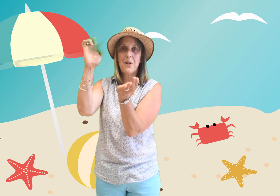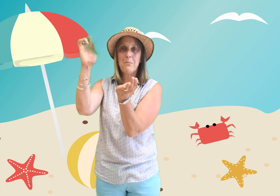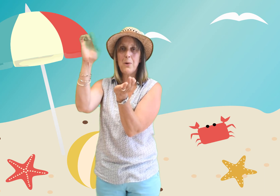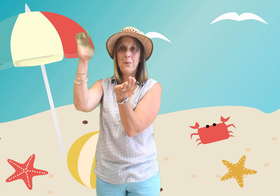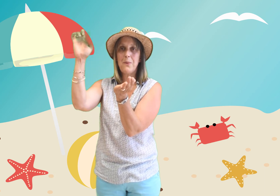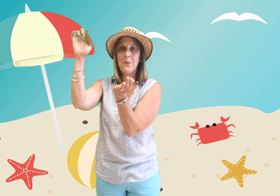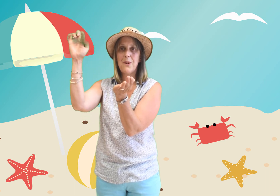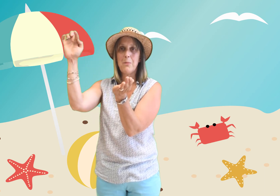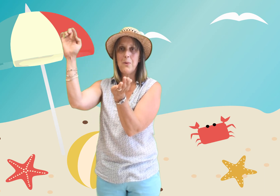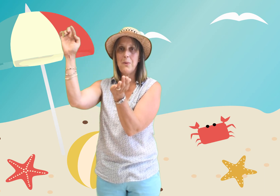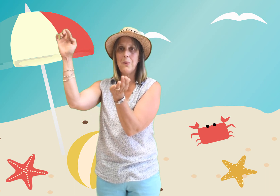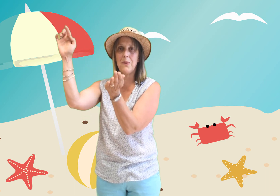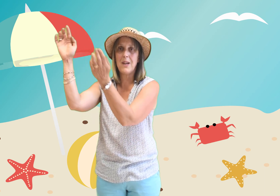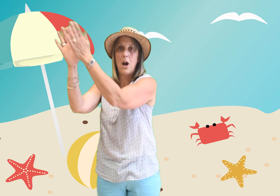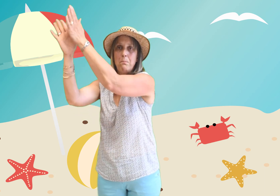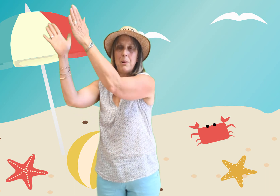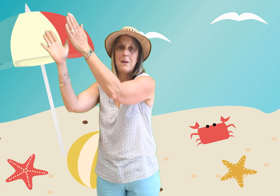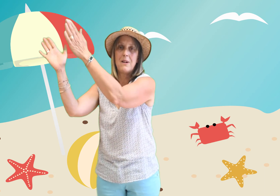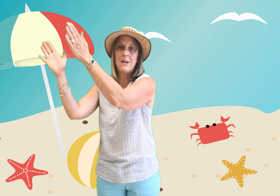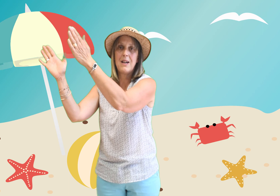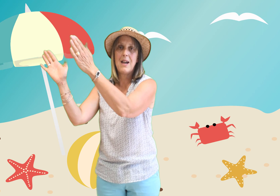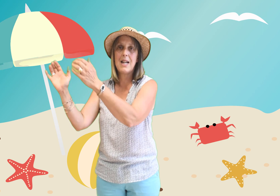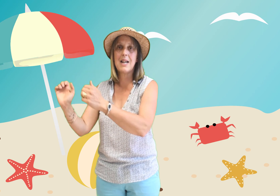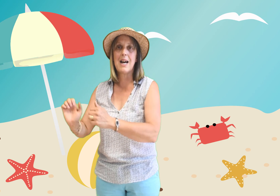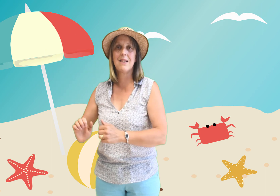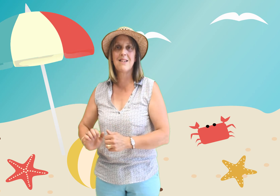monte monte et hop elle éclate